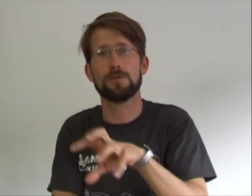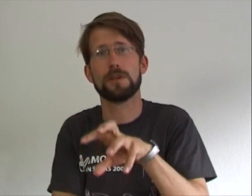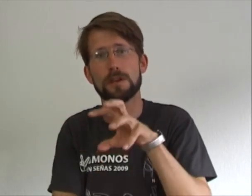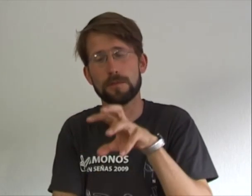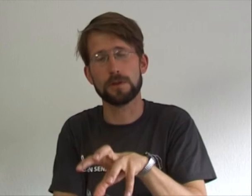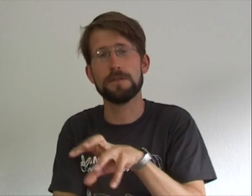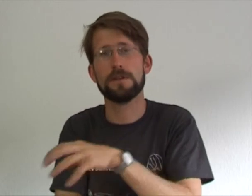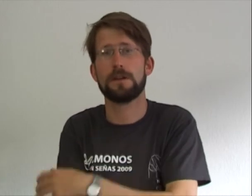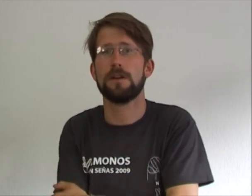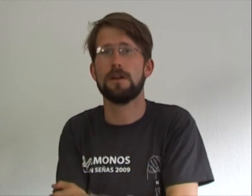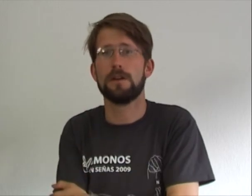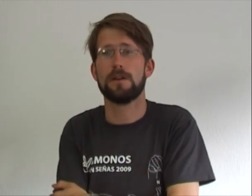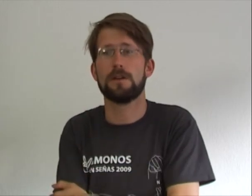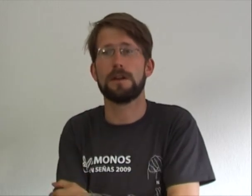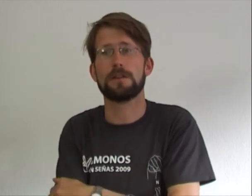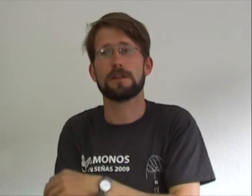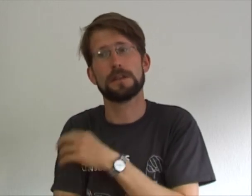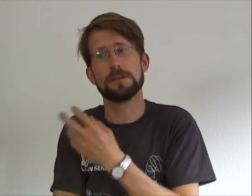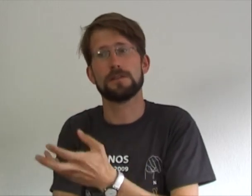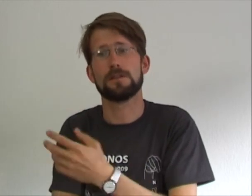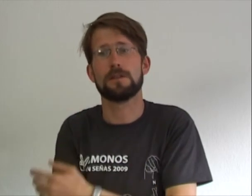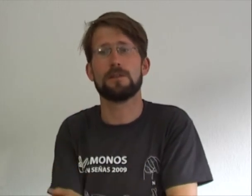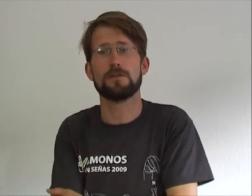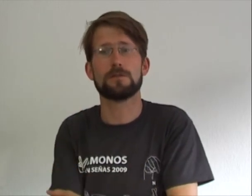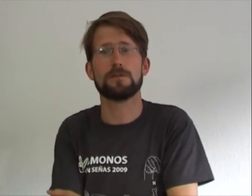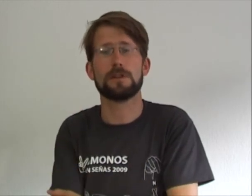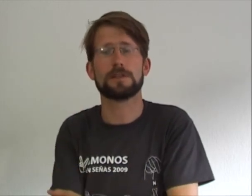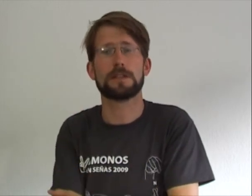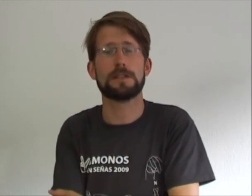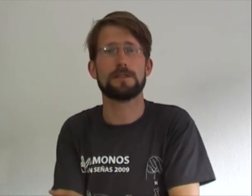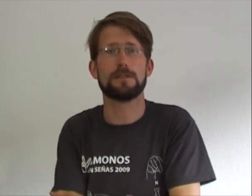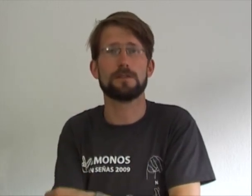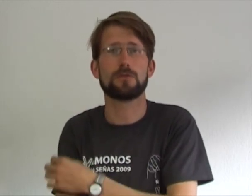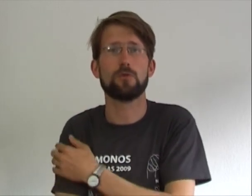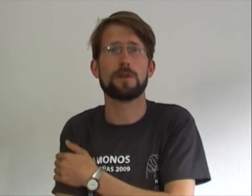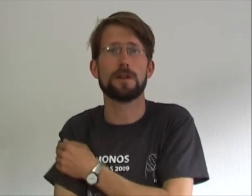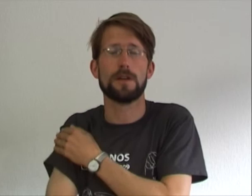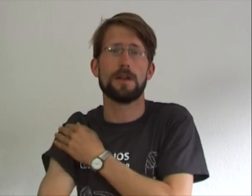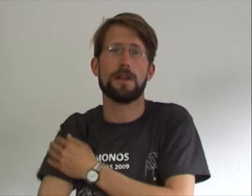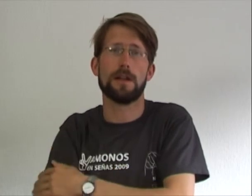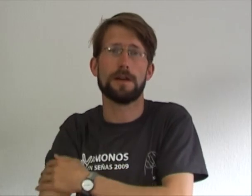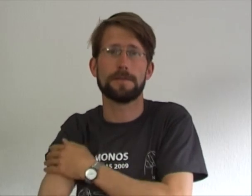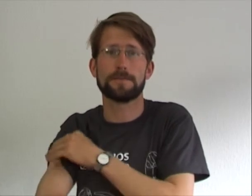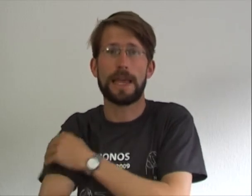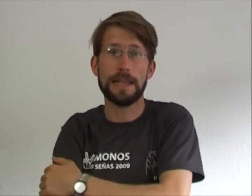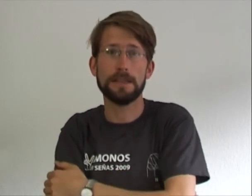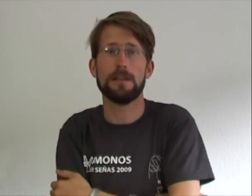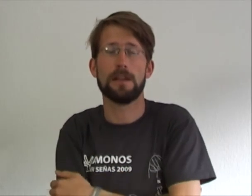de Bolivia, entre 15 de agosto hasta 15 de octubre, la Ellen, la